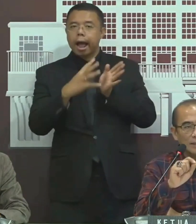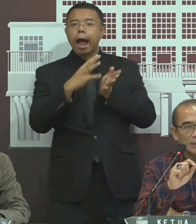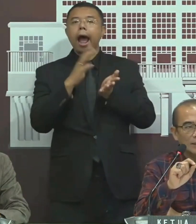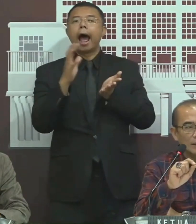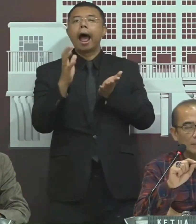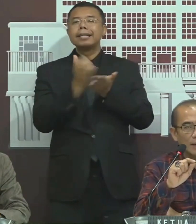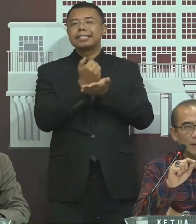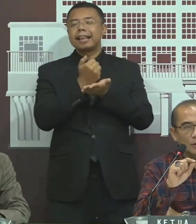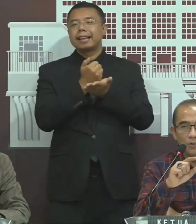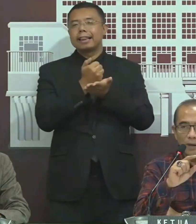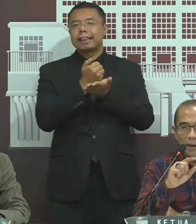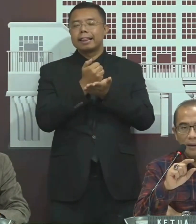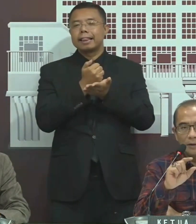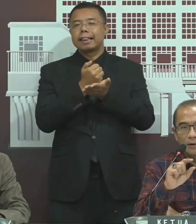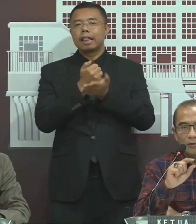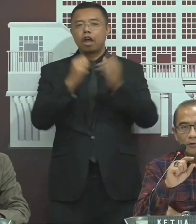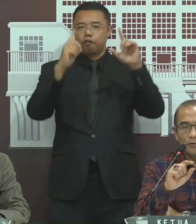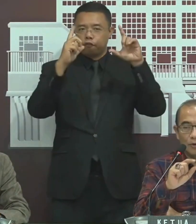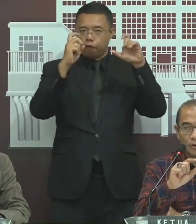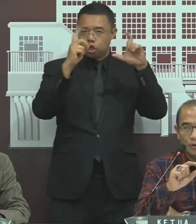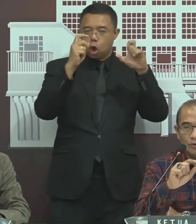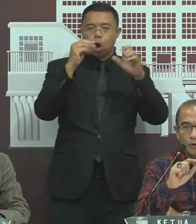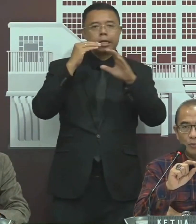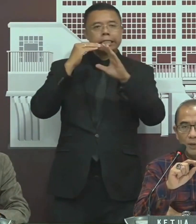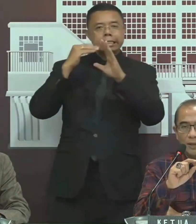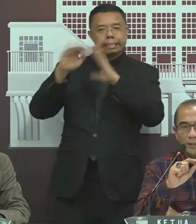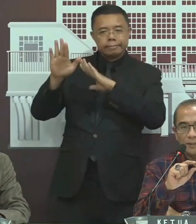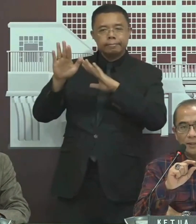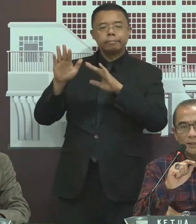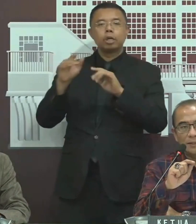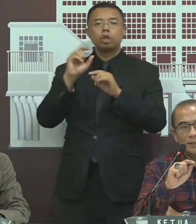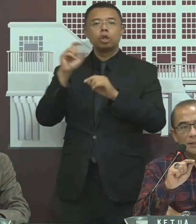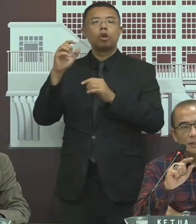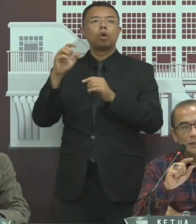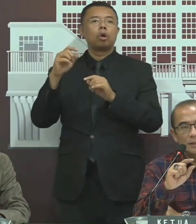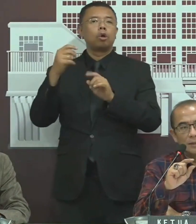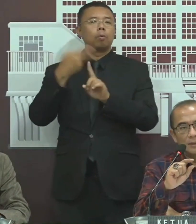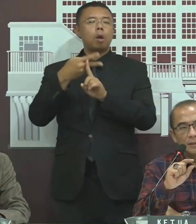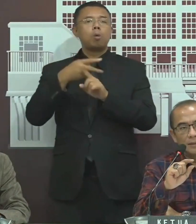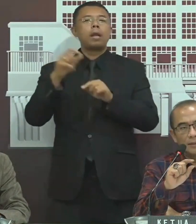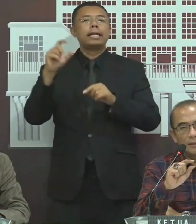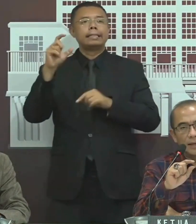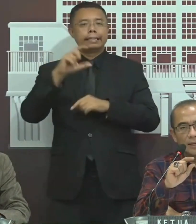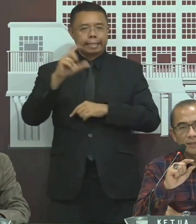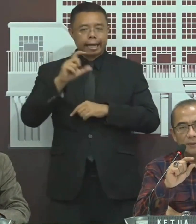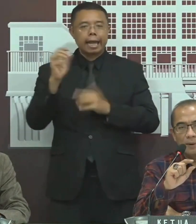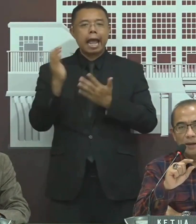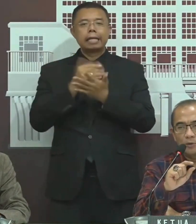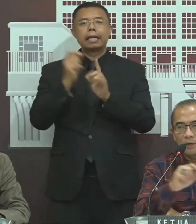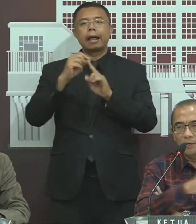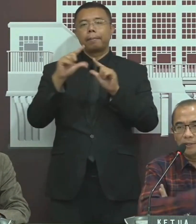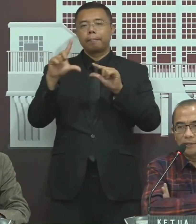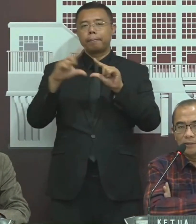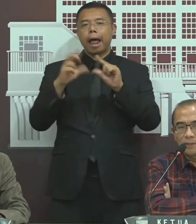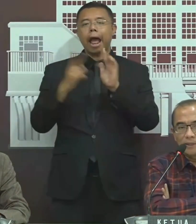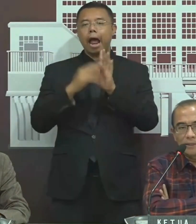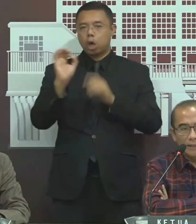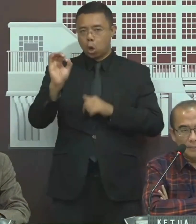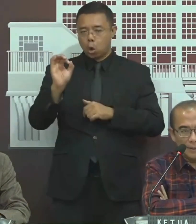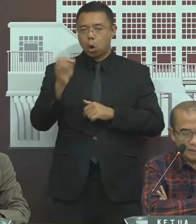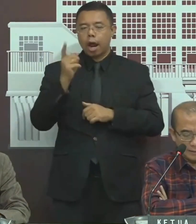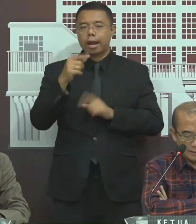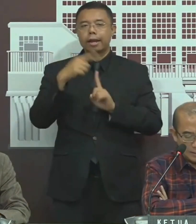unggah, foto, formulir C hasil planung yang ada di